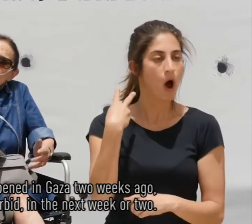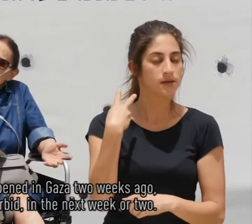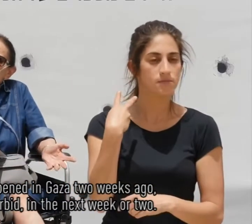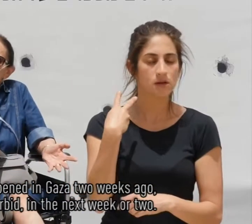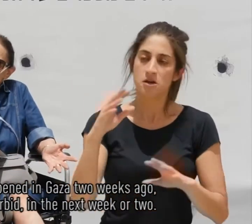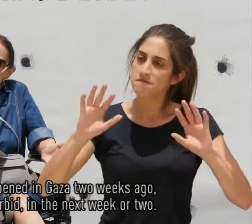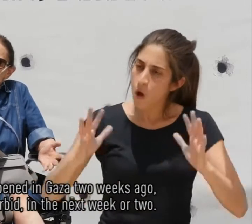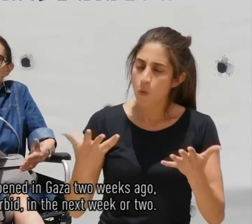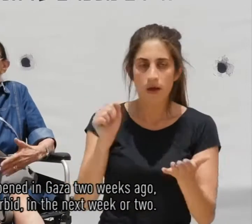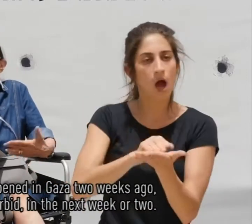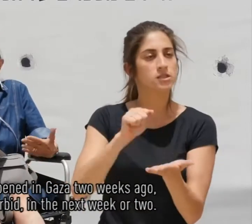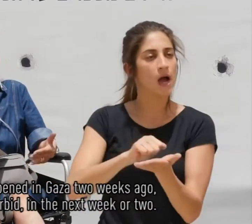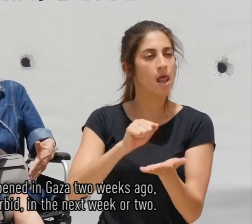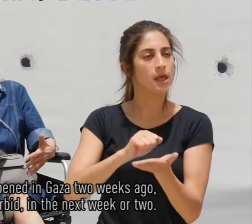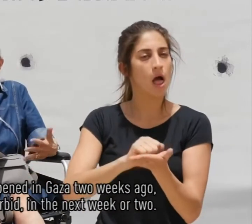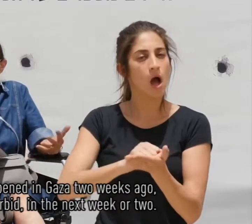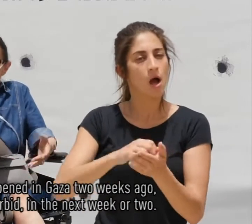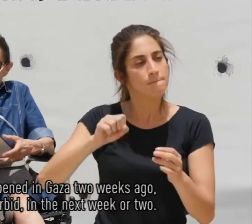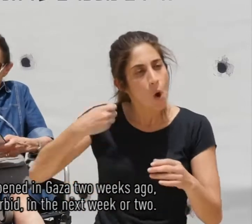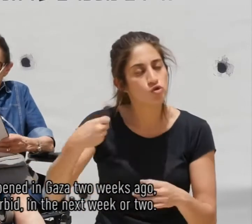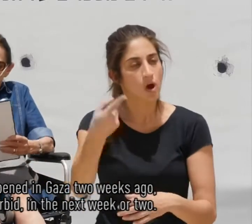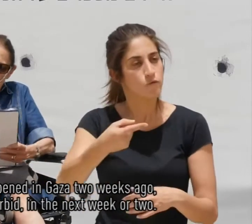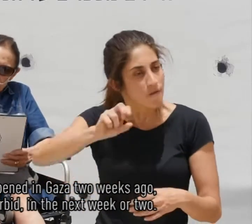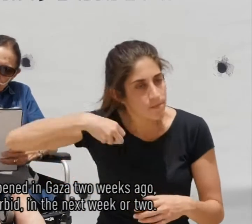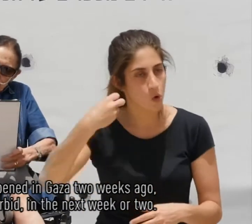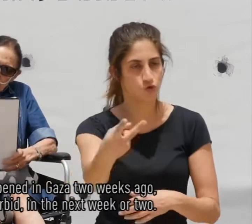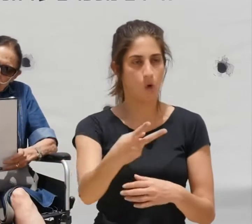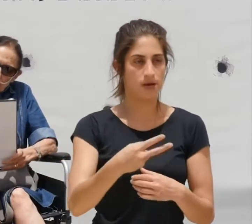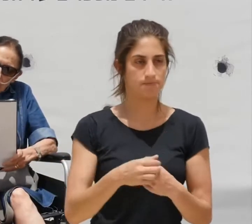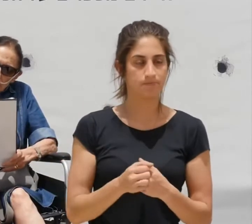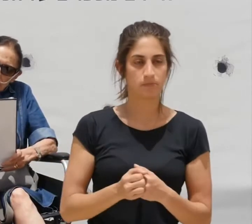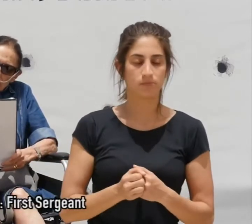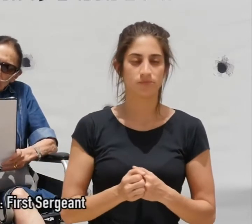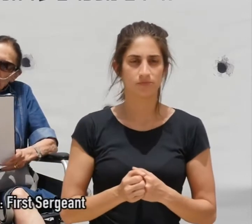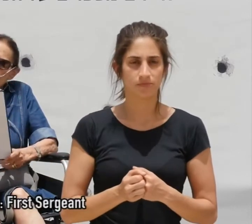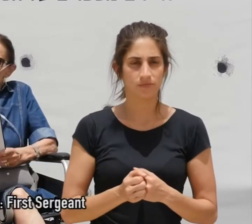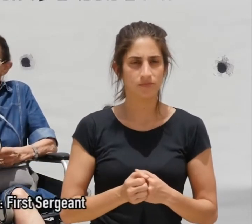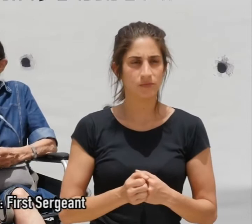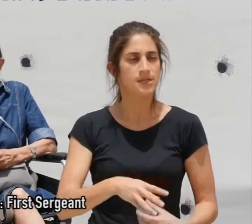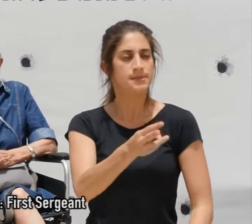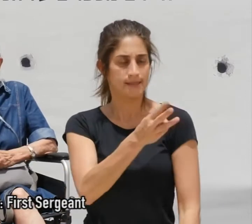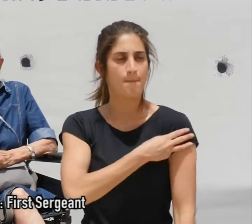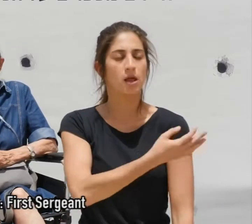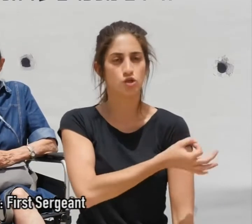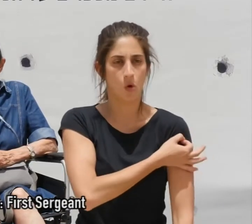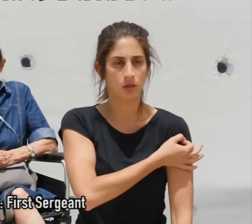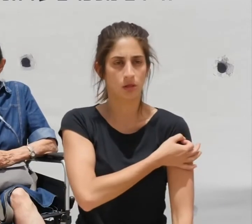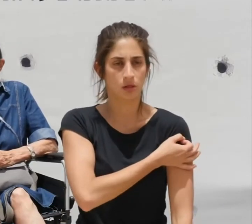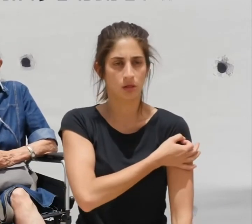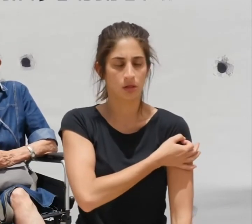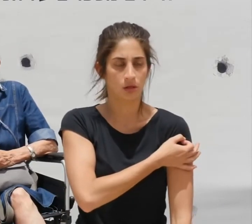ואולי חס וחלילה בעוד שבוע ובעוד שבועיים דרגה הסמל ראשון